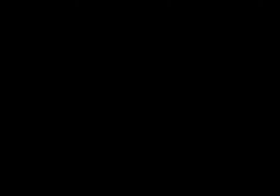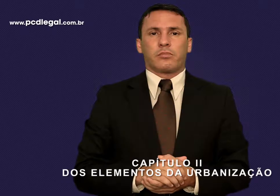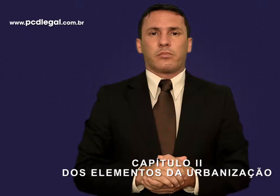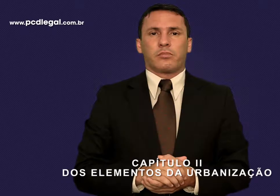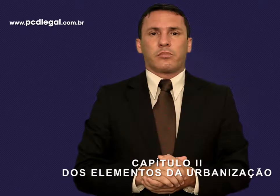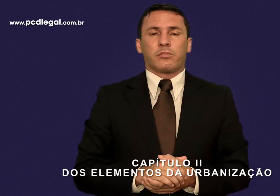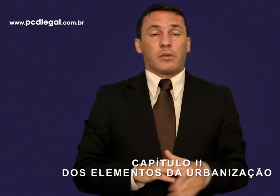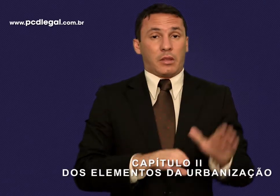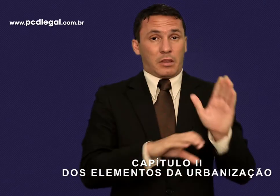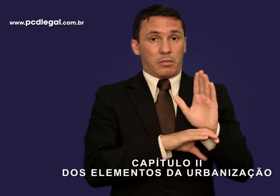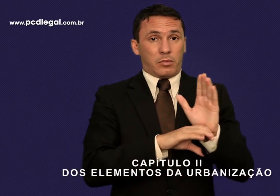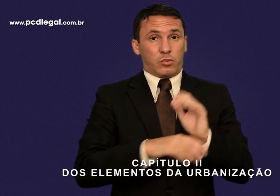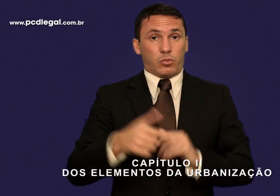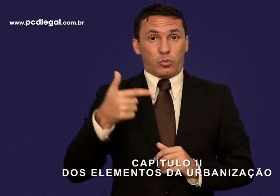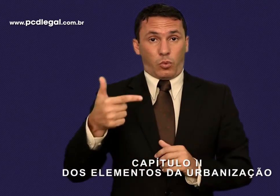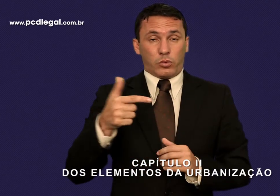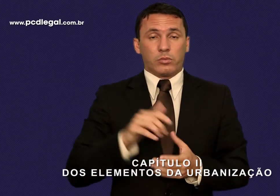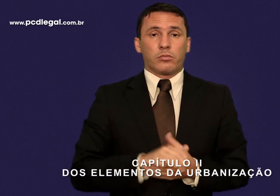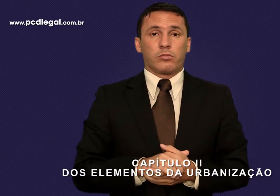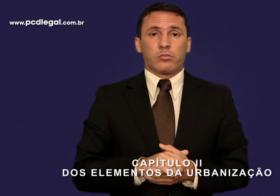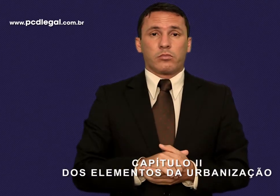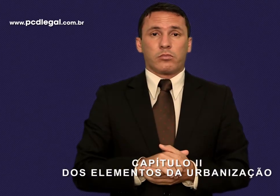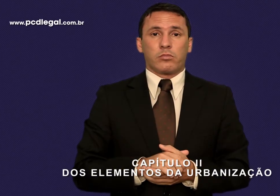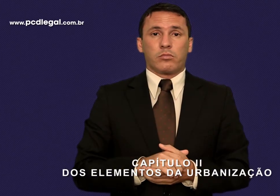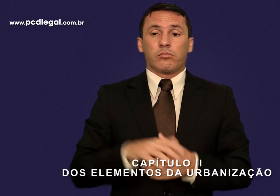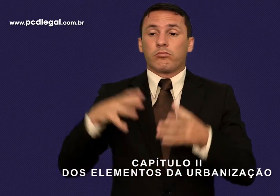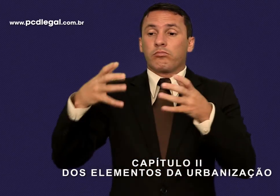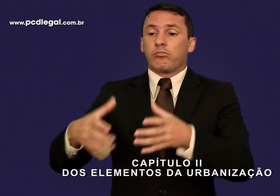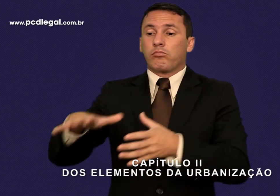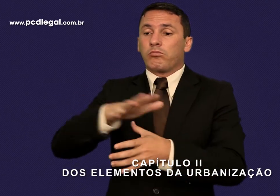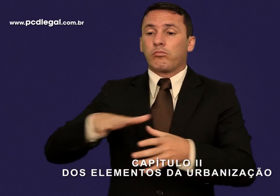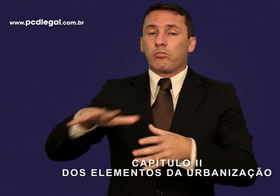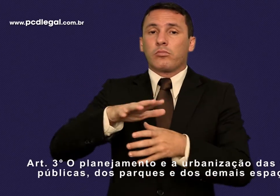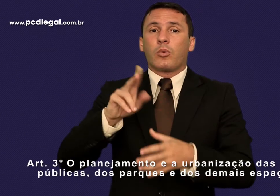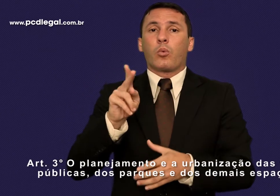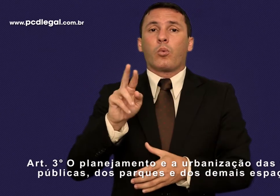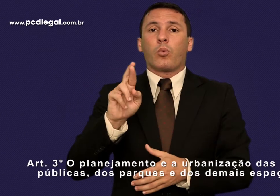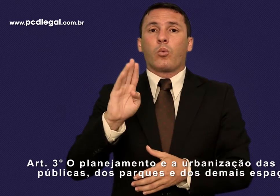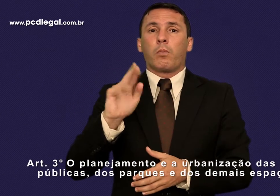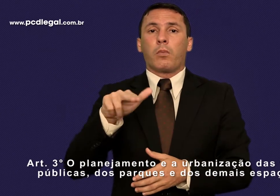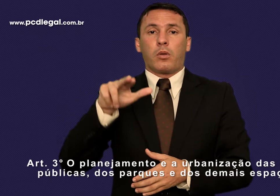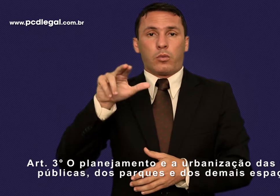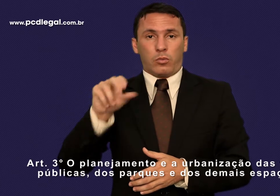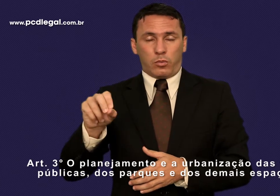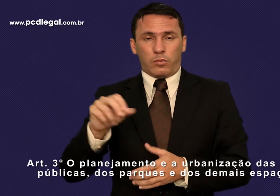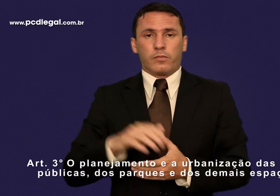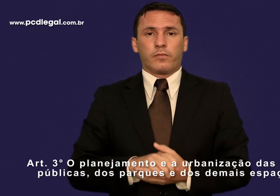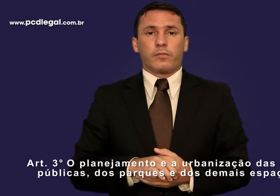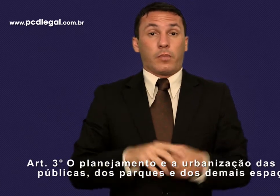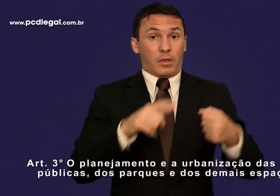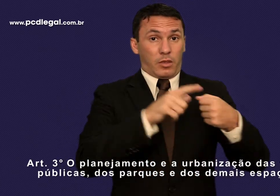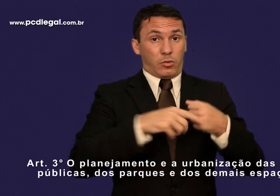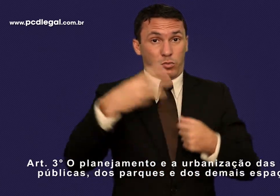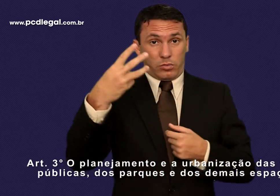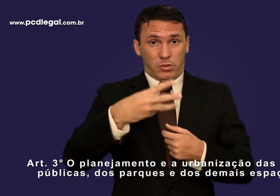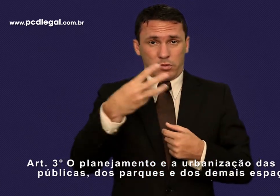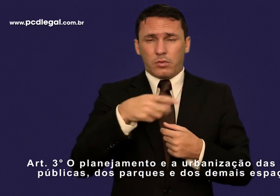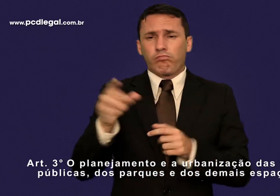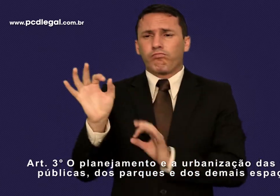Capítulo 2. Dos elementos da urbanização. Artigo 3º. O planejamento e a urbanização das vias